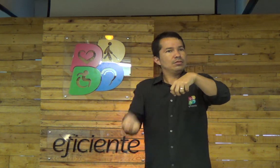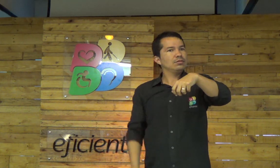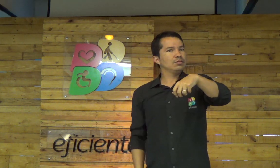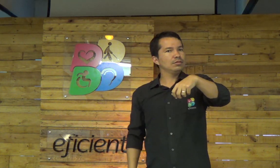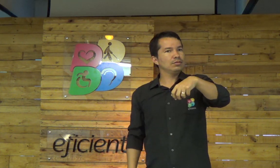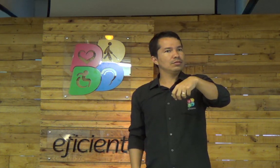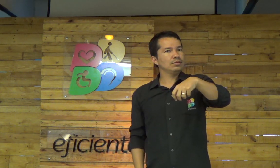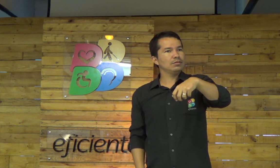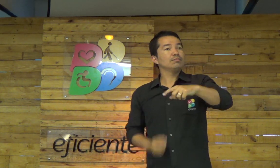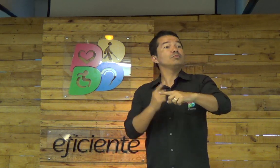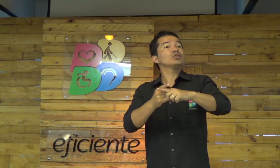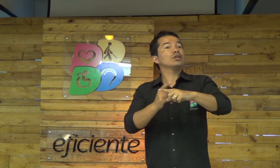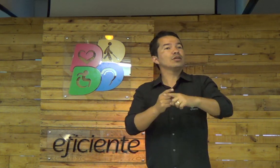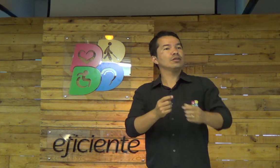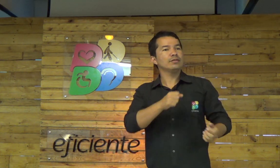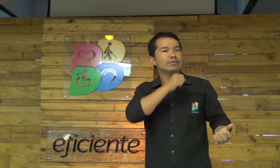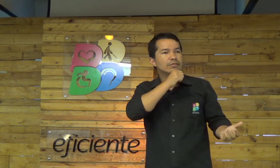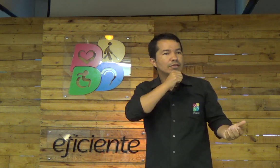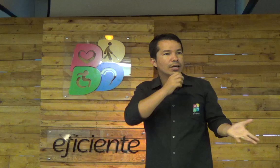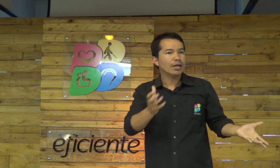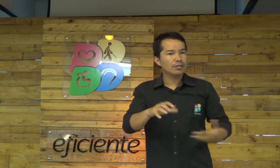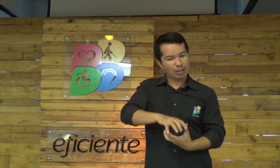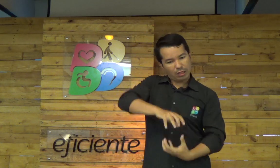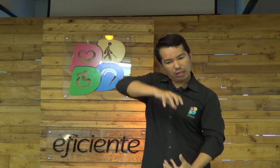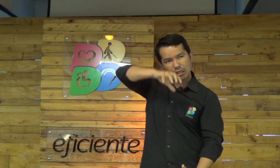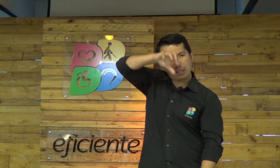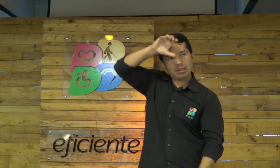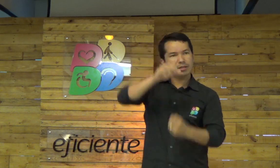mais de dificuldade, por quê? Porque eu já sou velho,